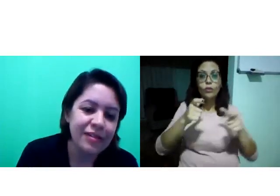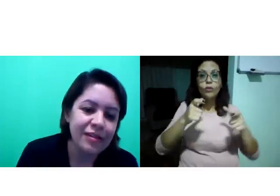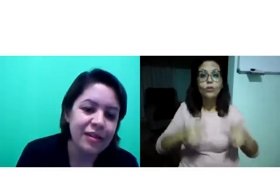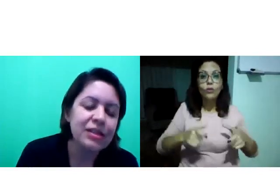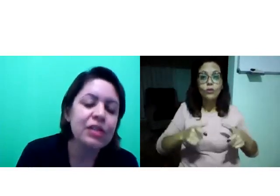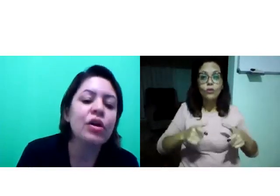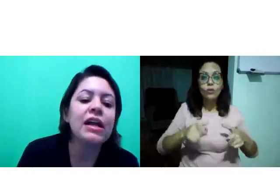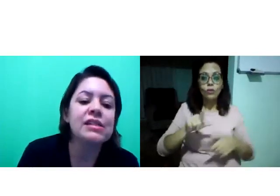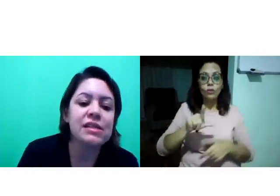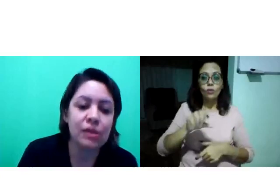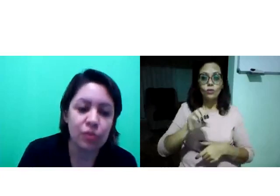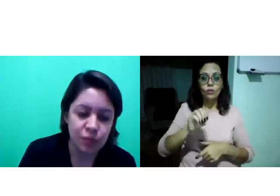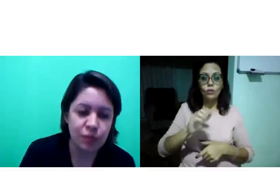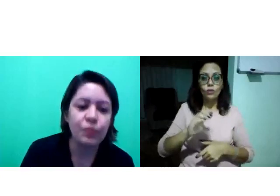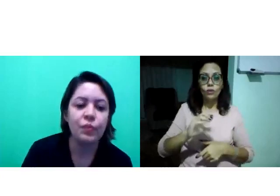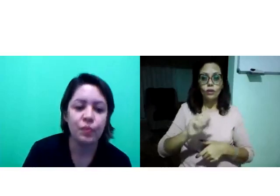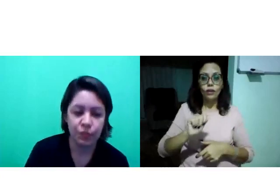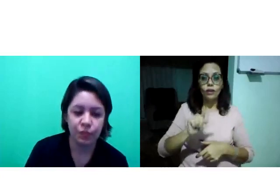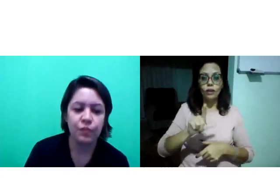De localização.